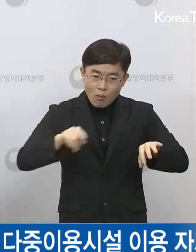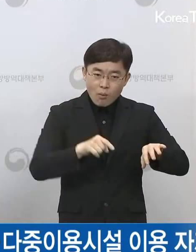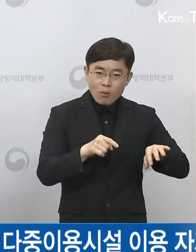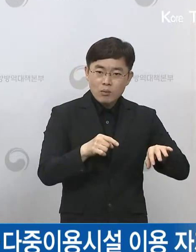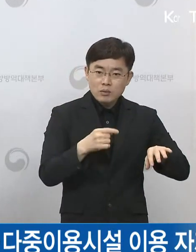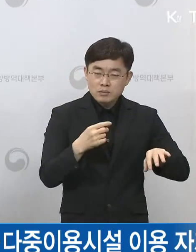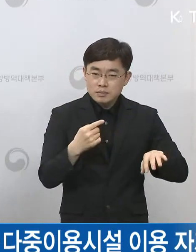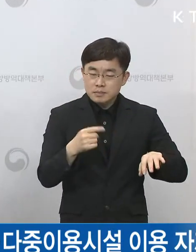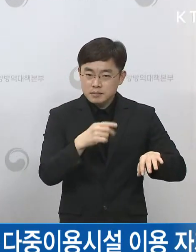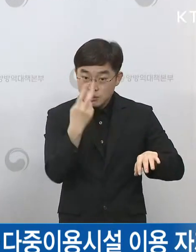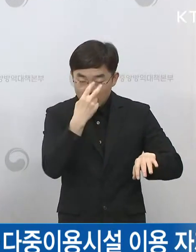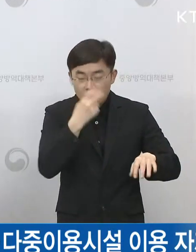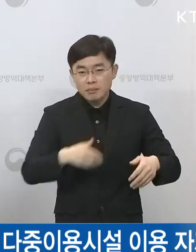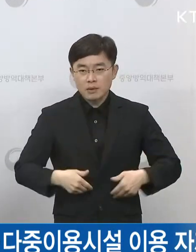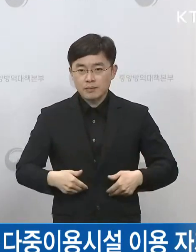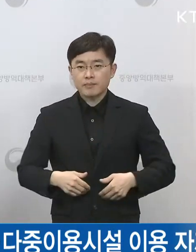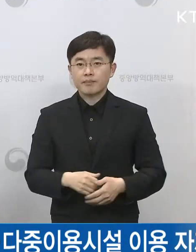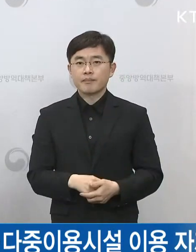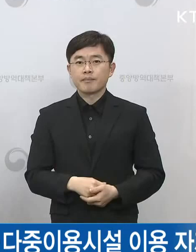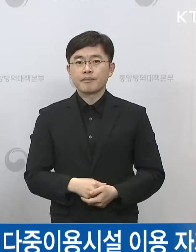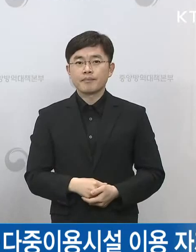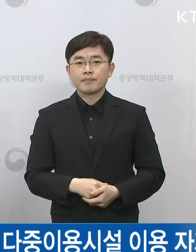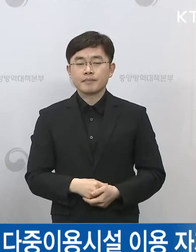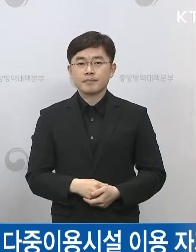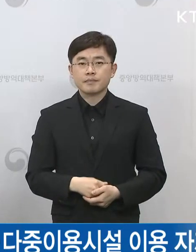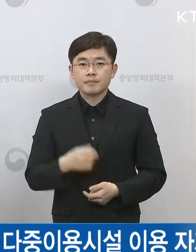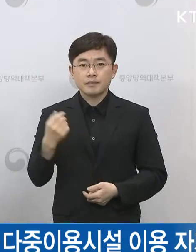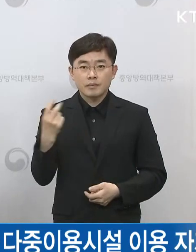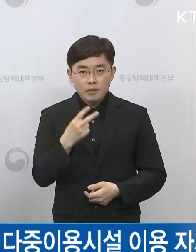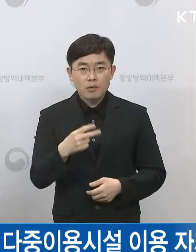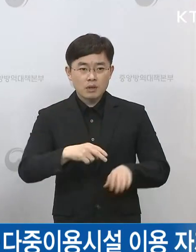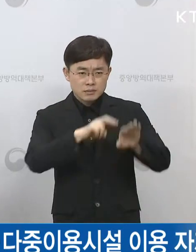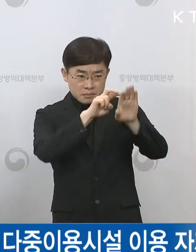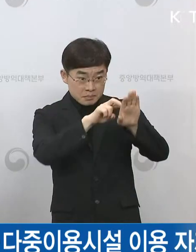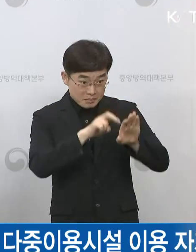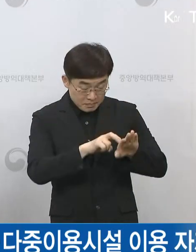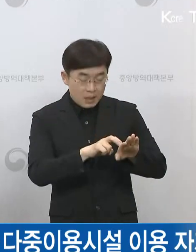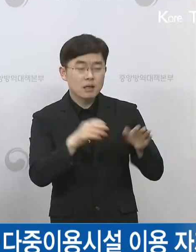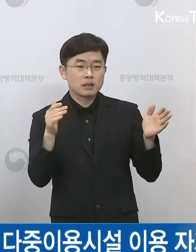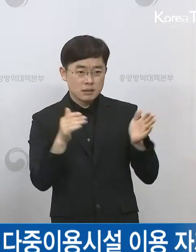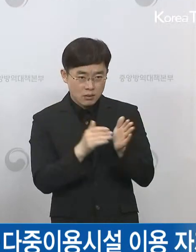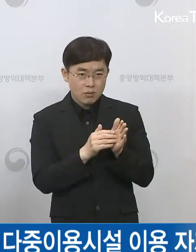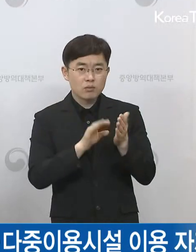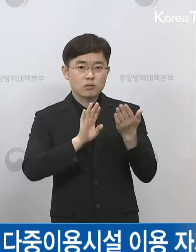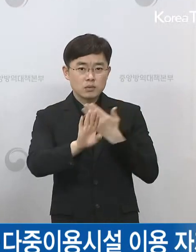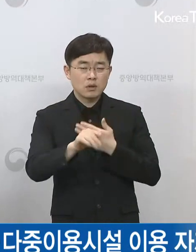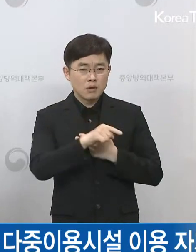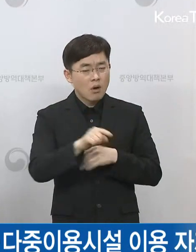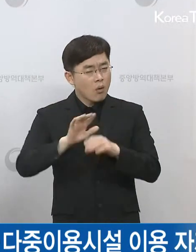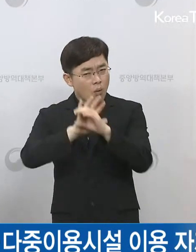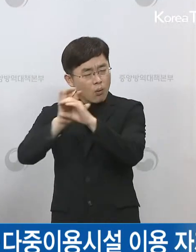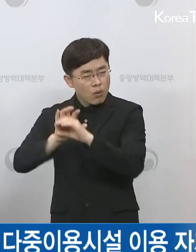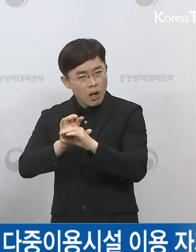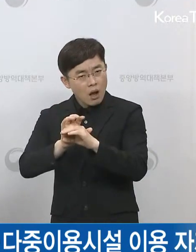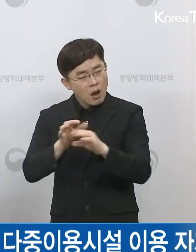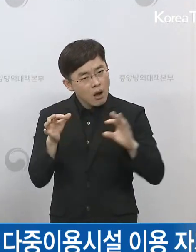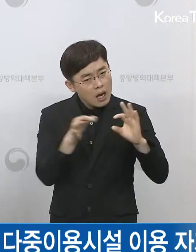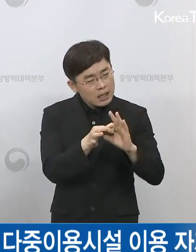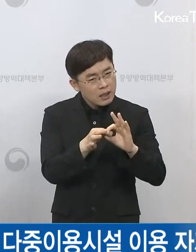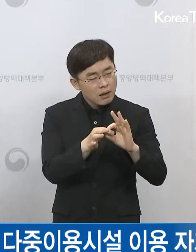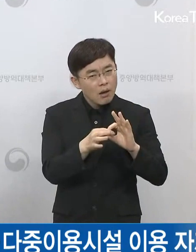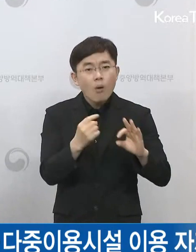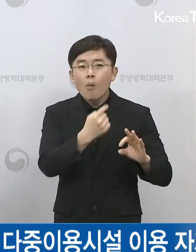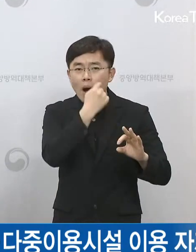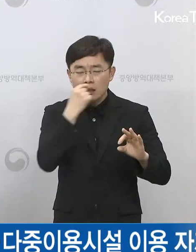임상 증상이나 다른 검사 소견에 대해서는 검사를 이미 마쳤고요. 현재는 코로나19 감염 여부를